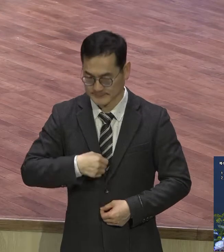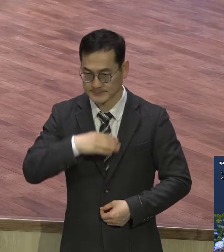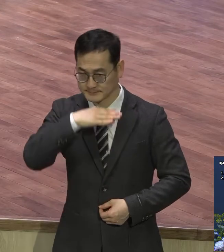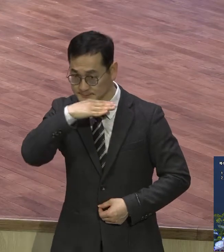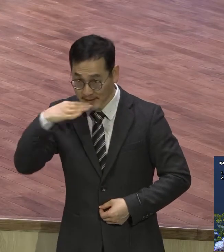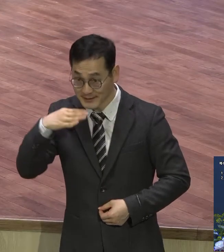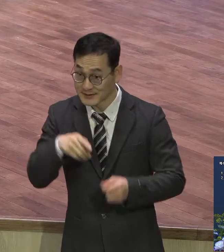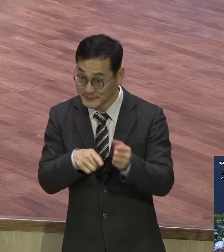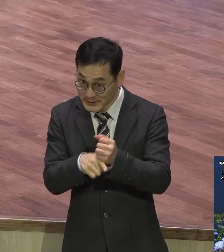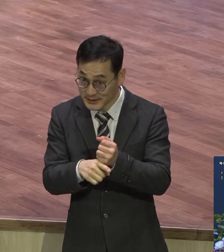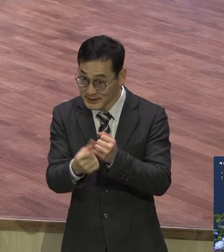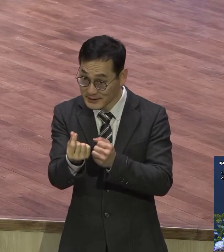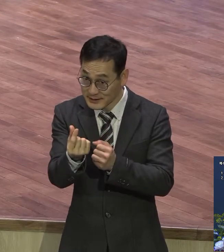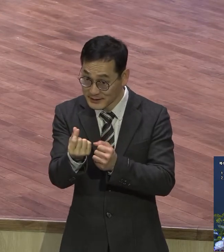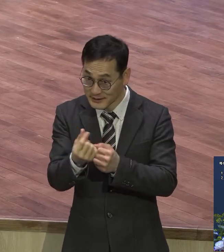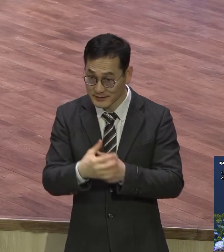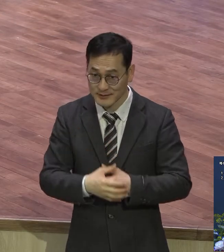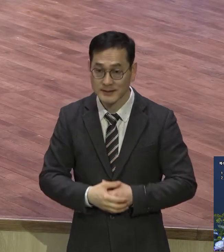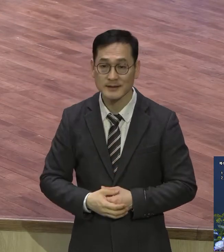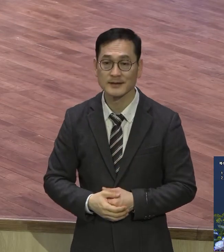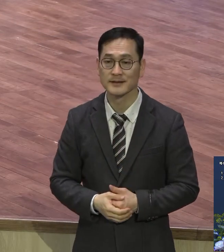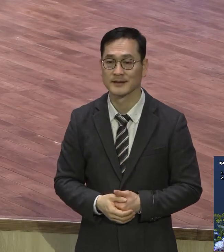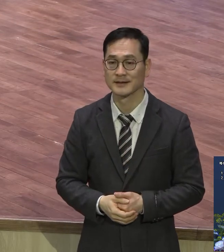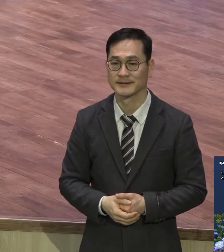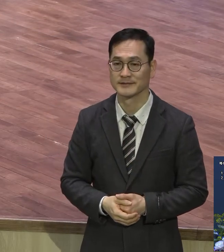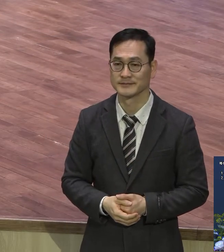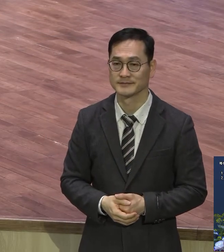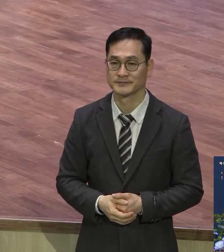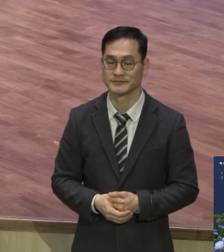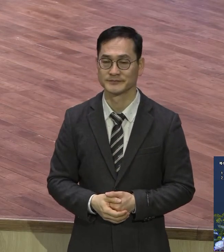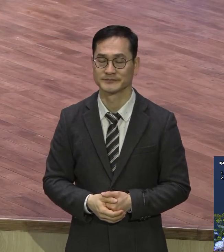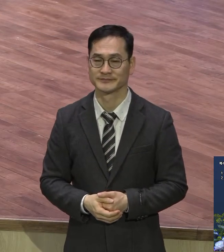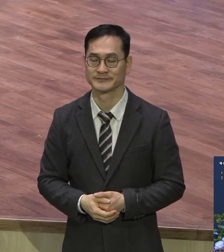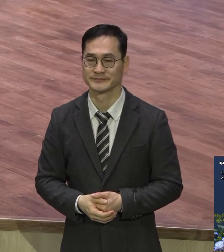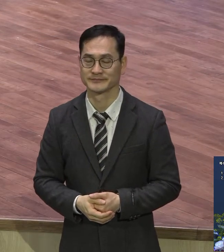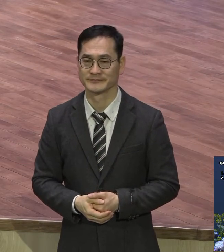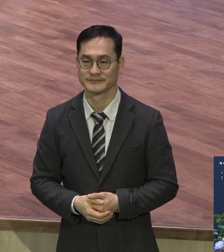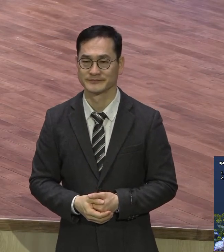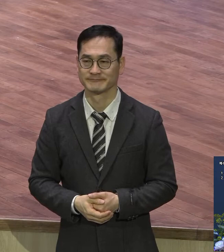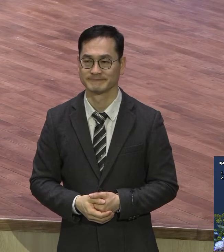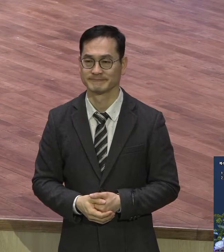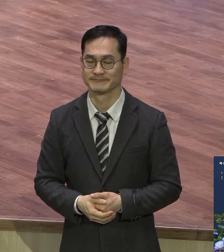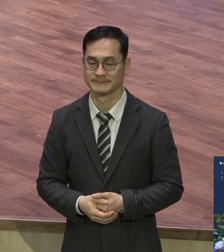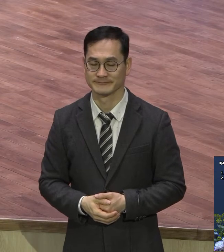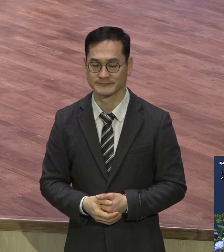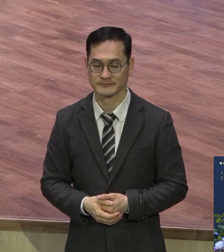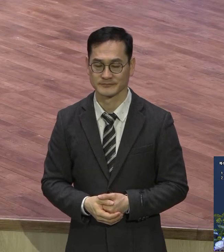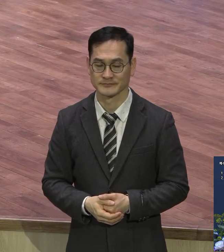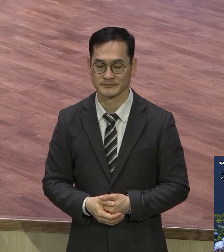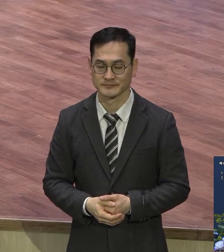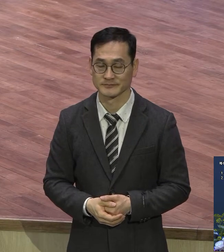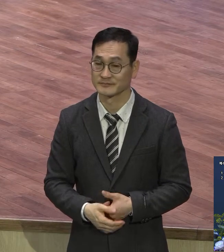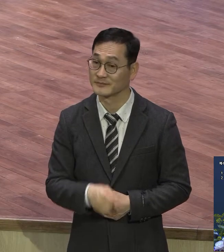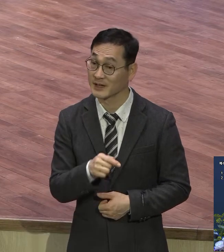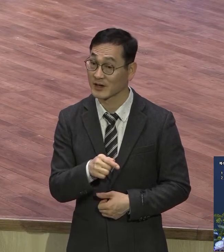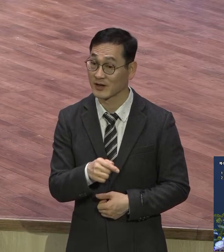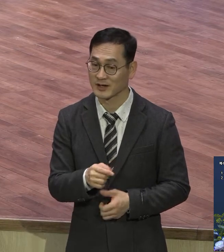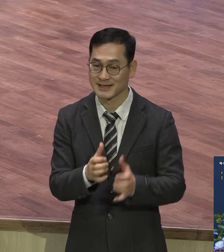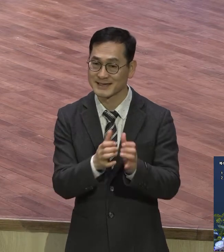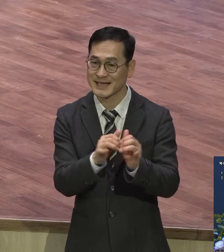의리 의리 있는 뭐 그런 생각을 하죠 그런데 이것은 인간적인 기준의 의리를